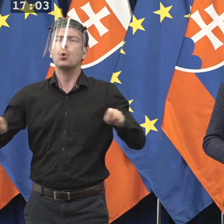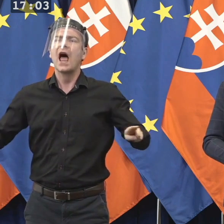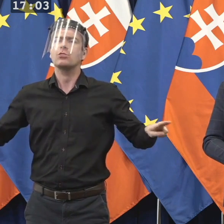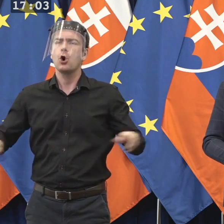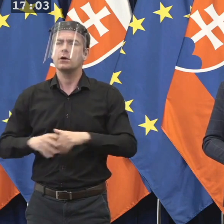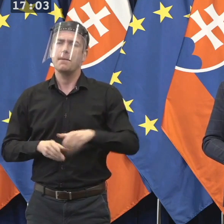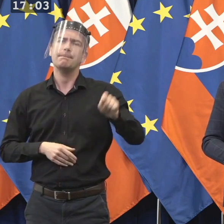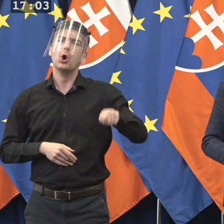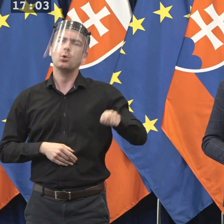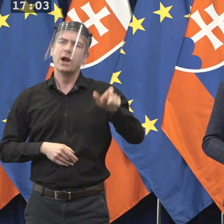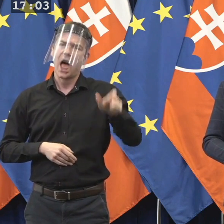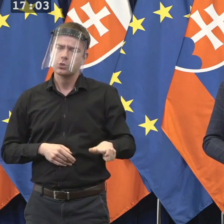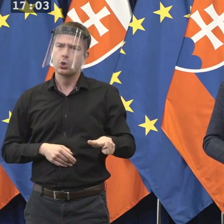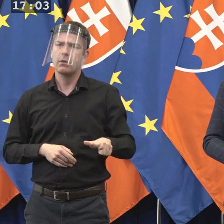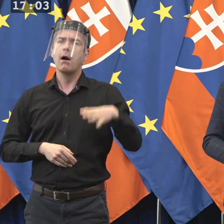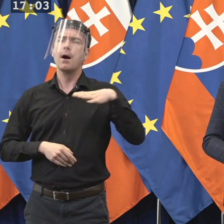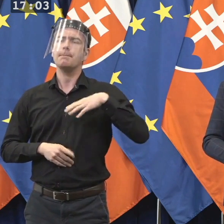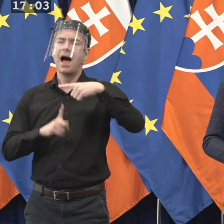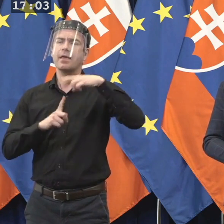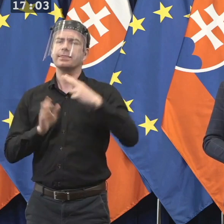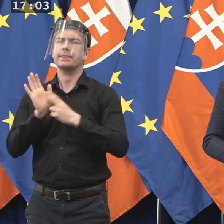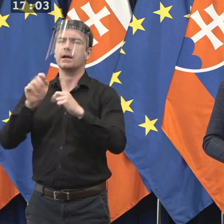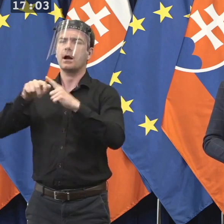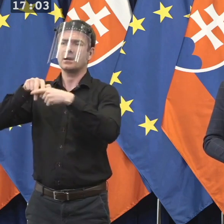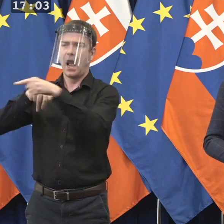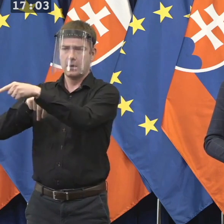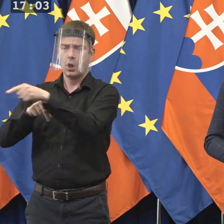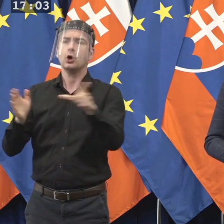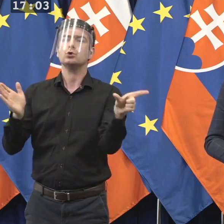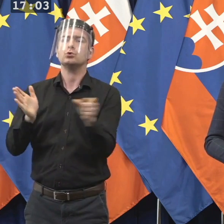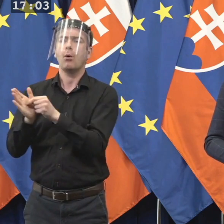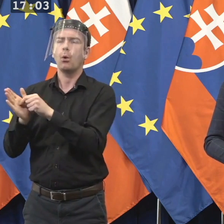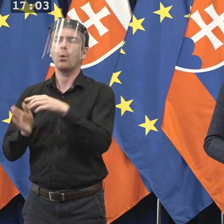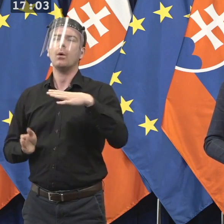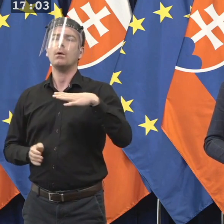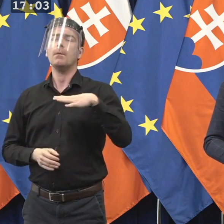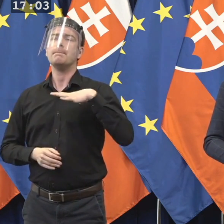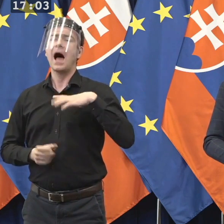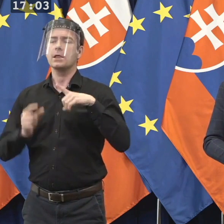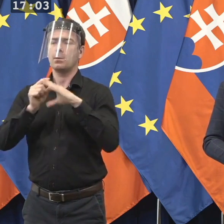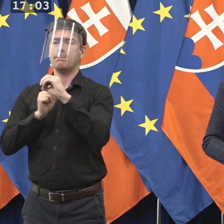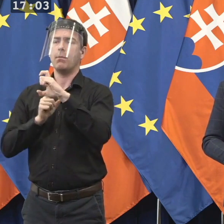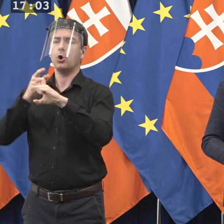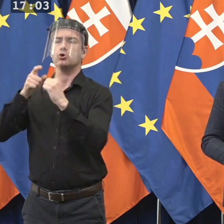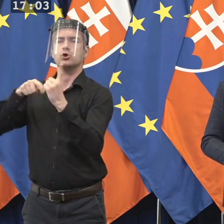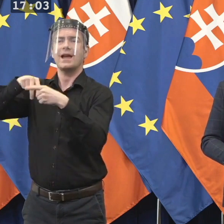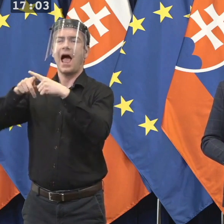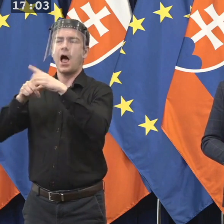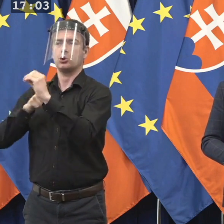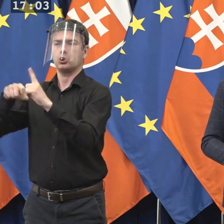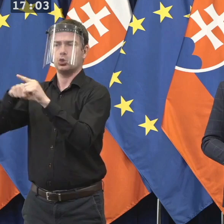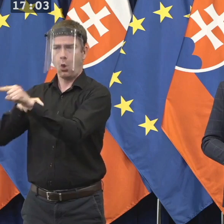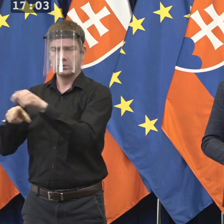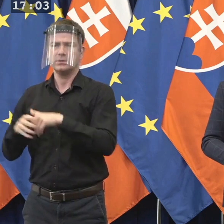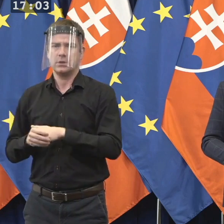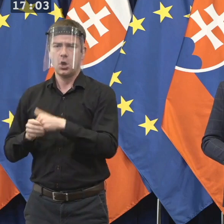rozhovor s Janom Počiatkom, bývalým ministerom financí, olhadom kauzy Lemikon. Súvisilo to vtipkovanie, ktoré bolo